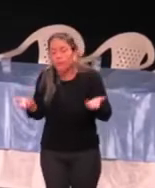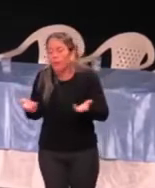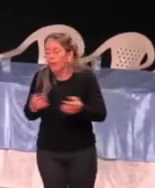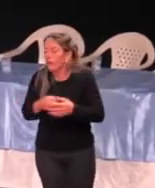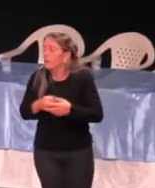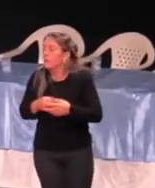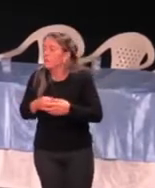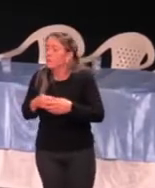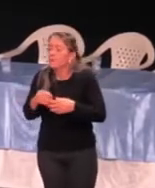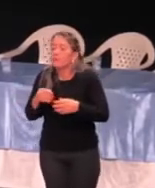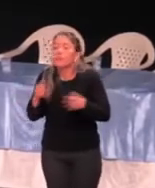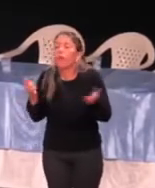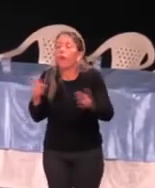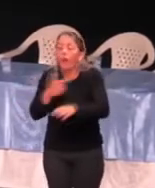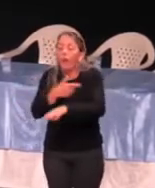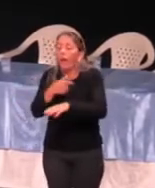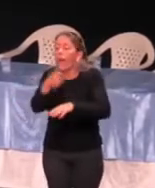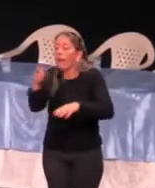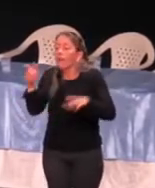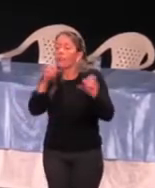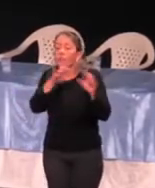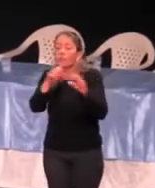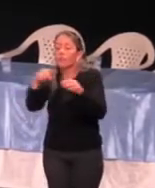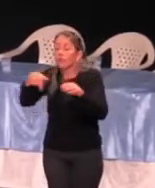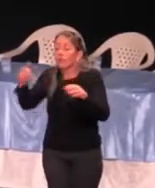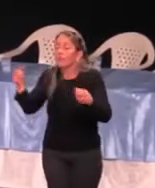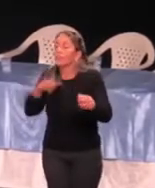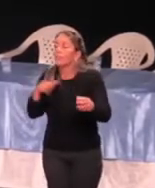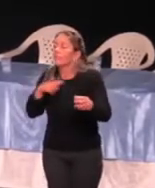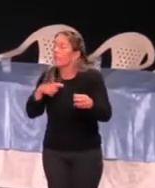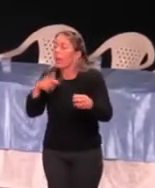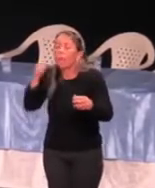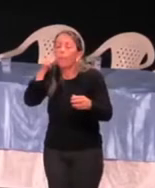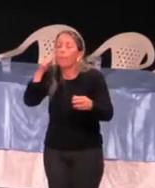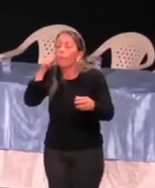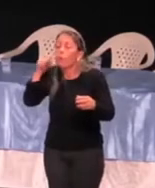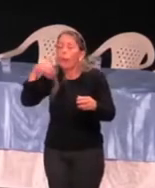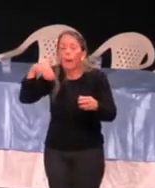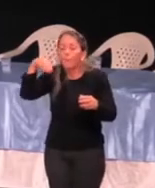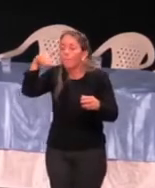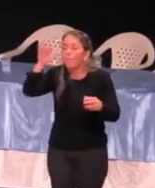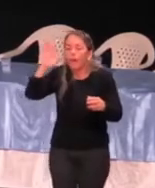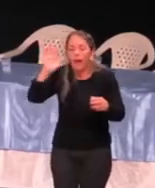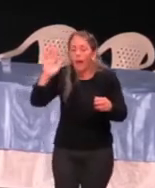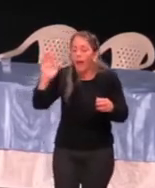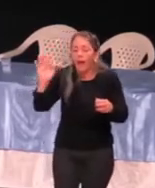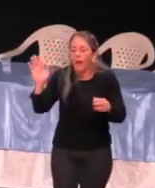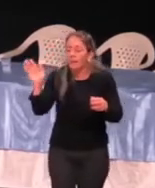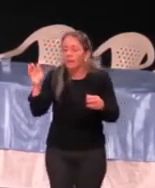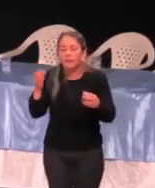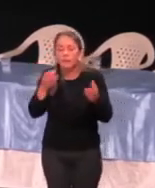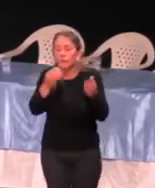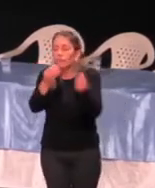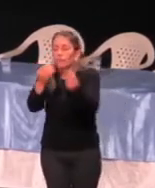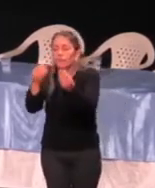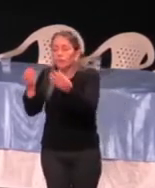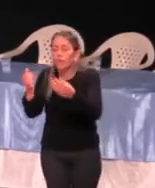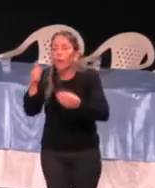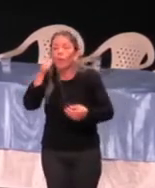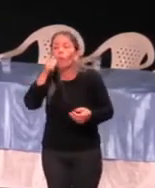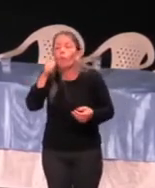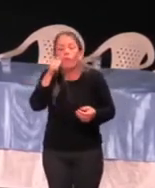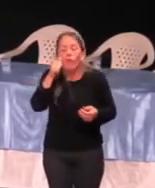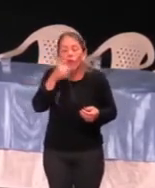mais mulheres e as mulheres buscam mais evolução, nós homens que estamos aqui temos que aprender com as mulheres.